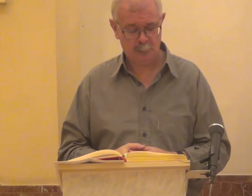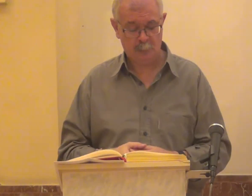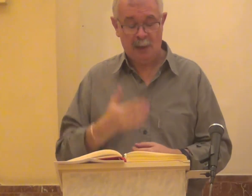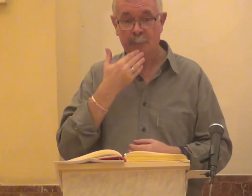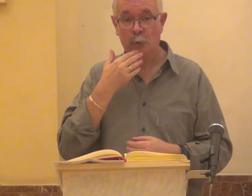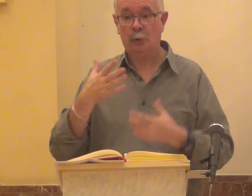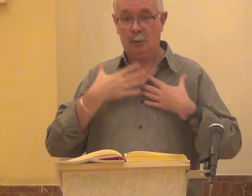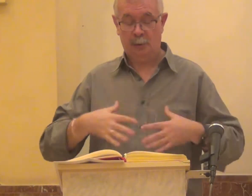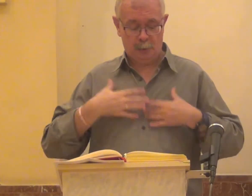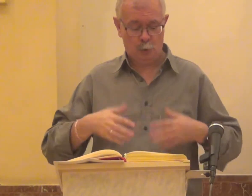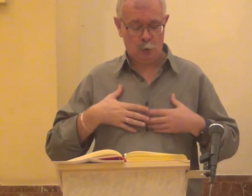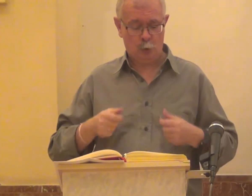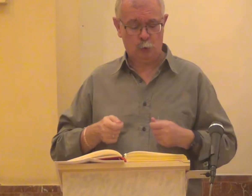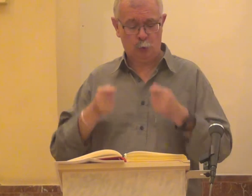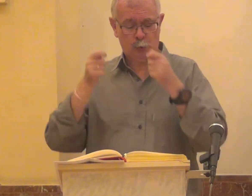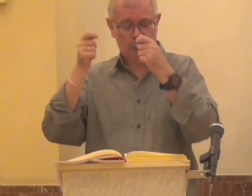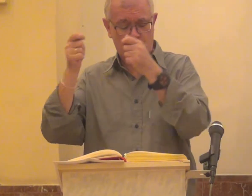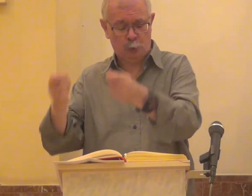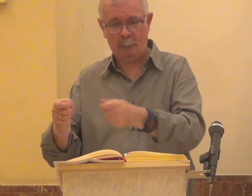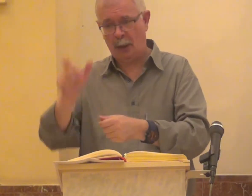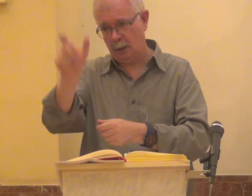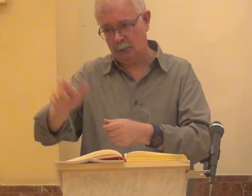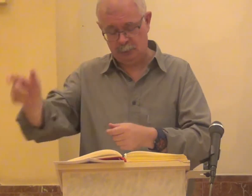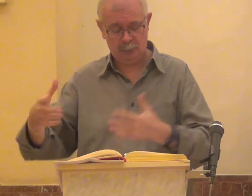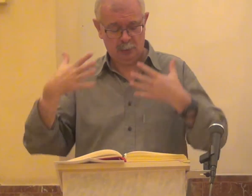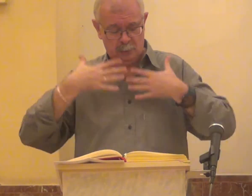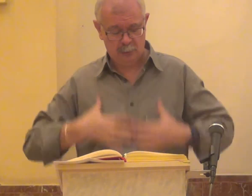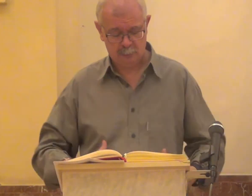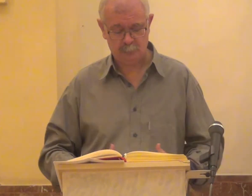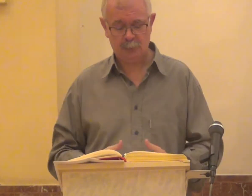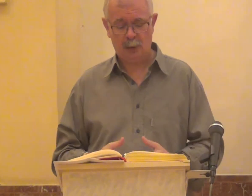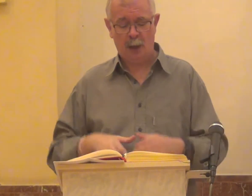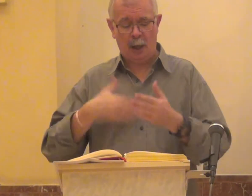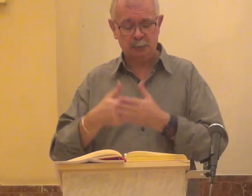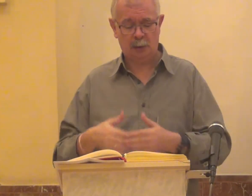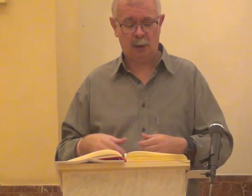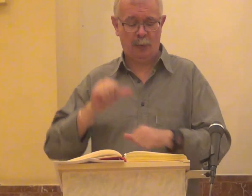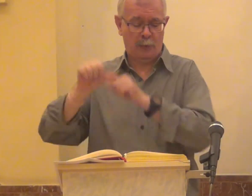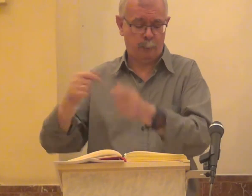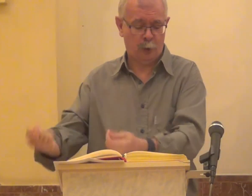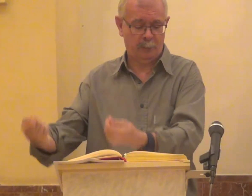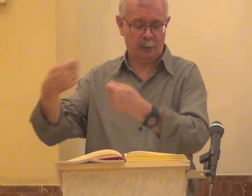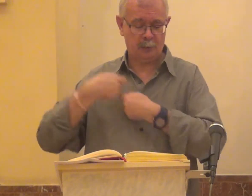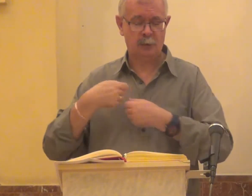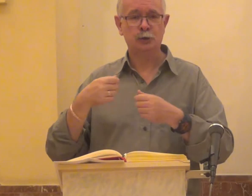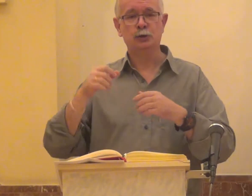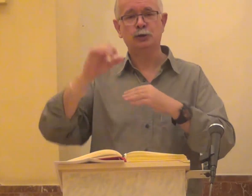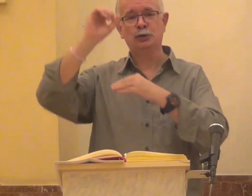cargándole intereses Si tomas en prenda el manto de tu prójimo se lo